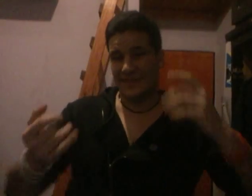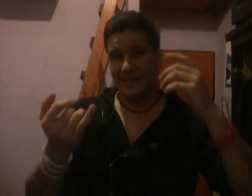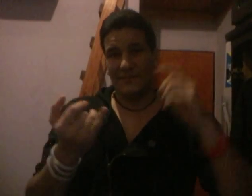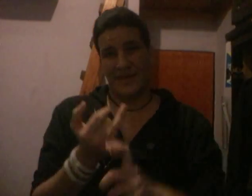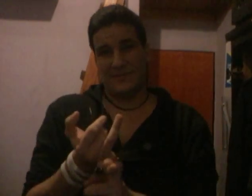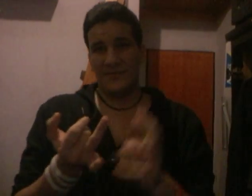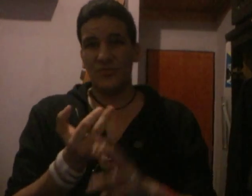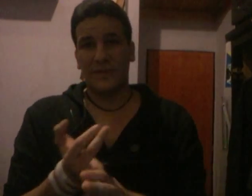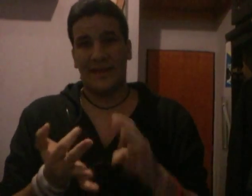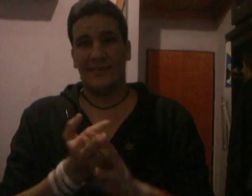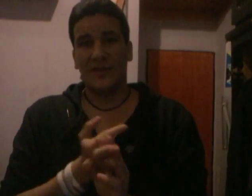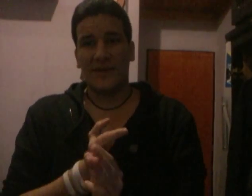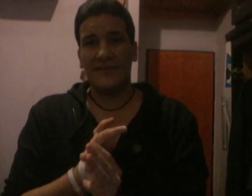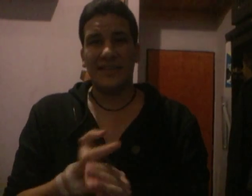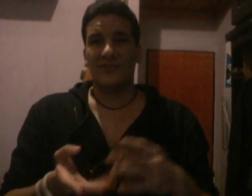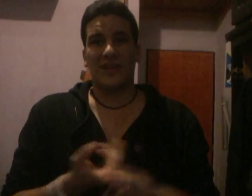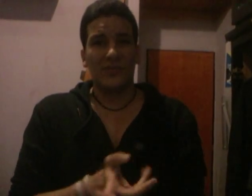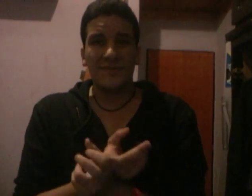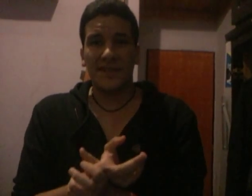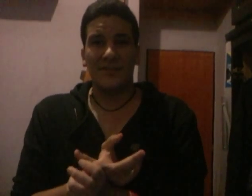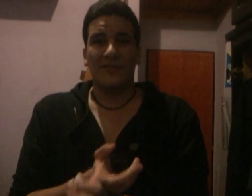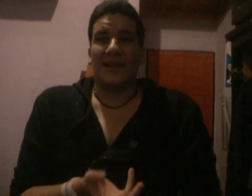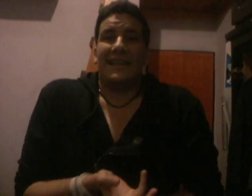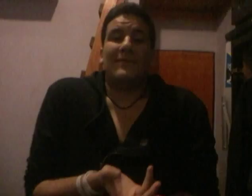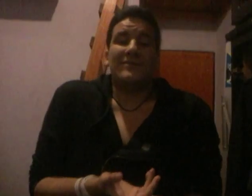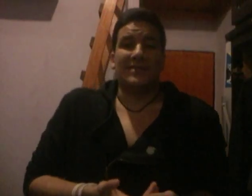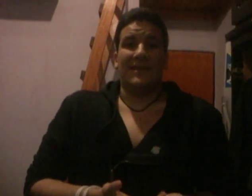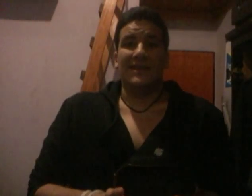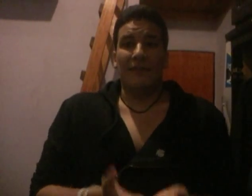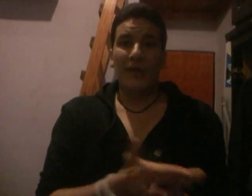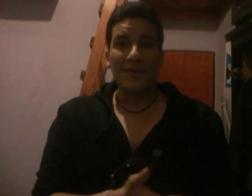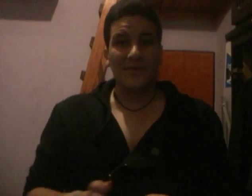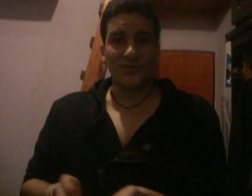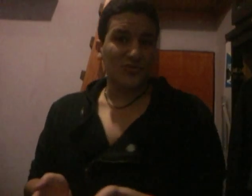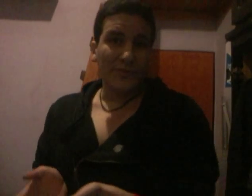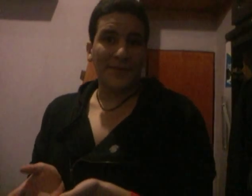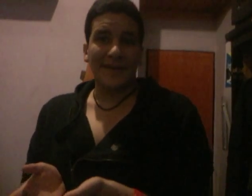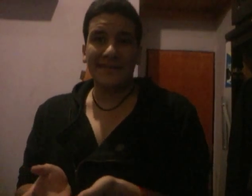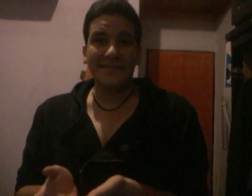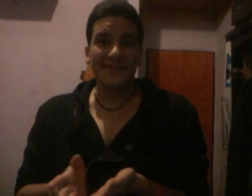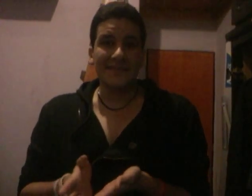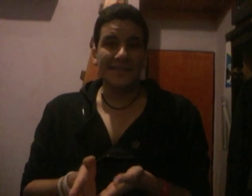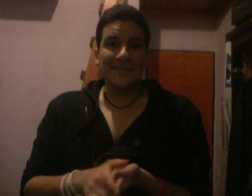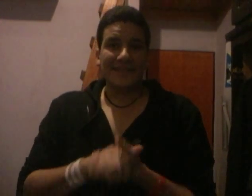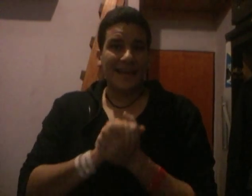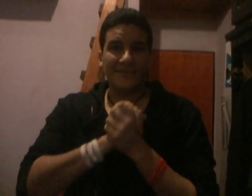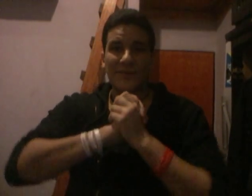Batman, Superman y la Mujer Maravilla contra Duns Day, cuando en realidad la película se llama Batman vs Superman. O sea, vimos